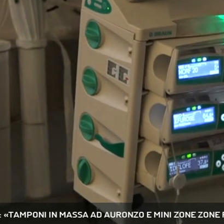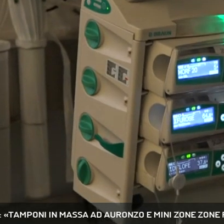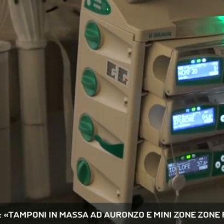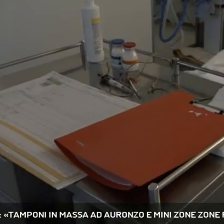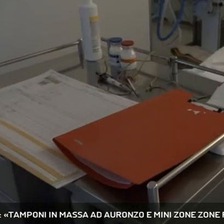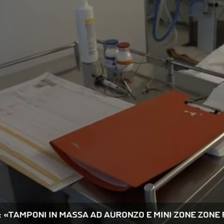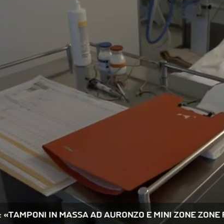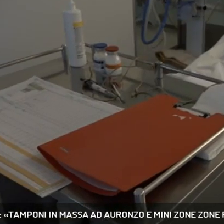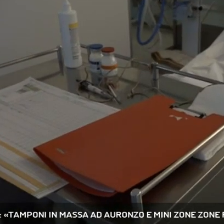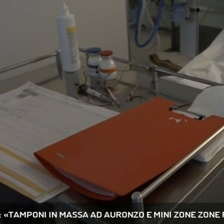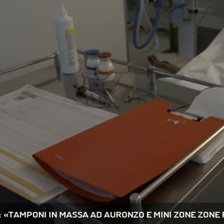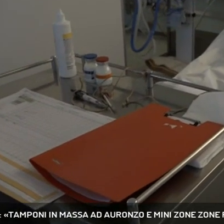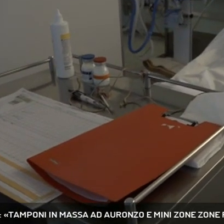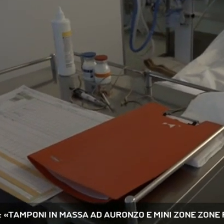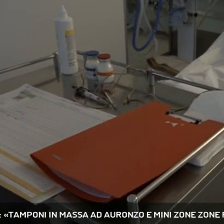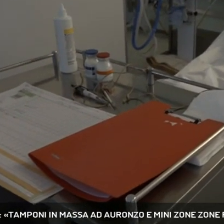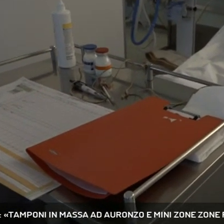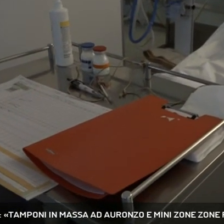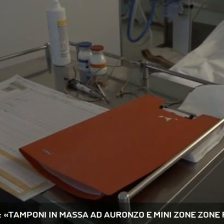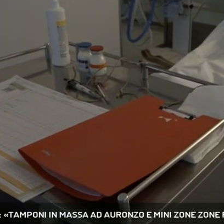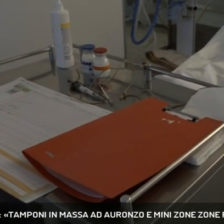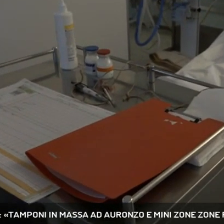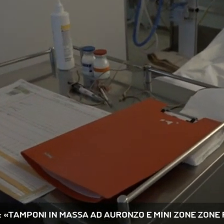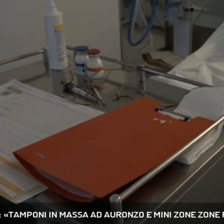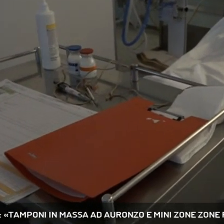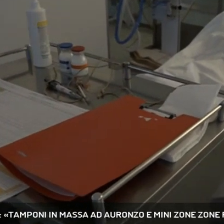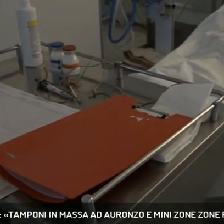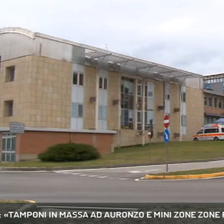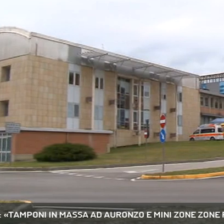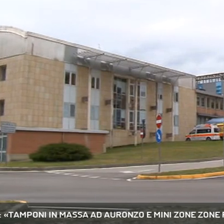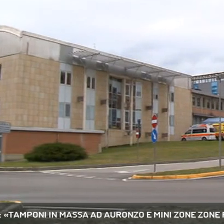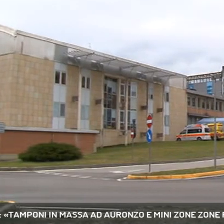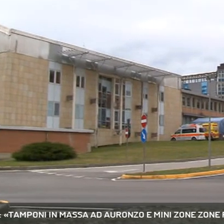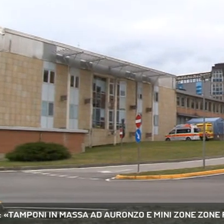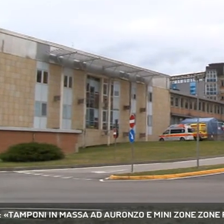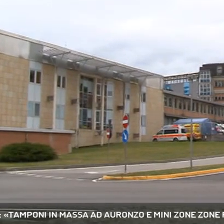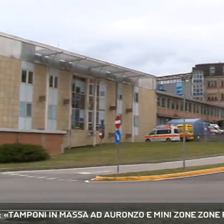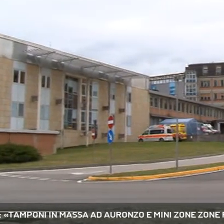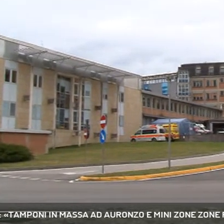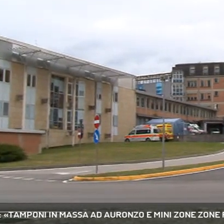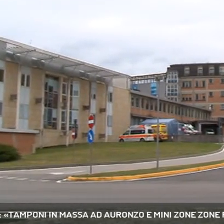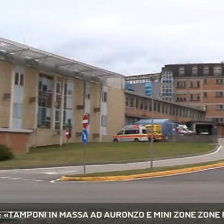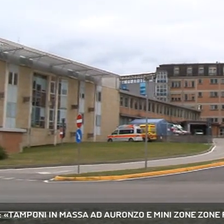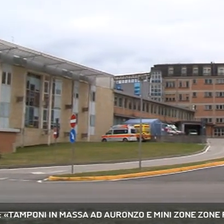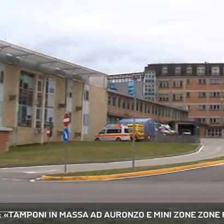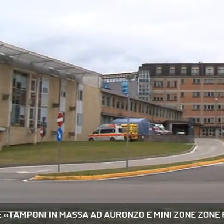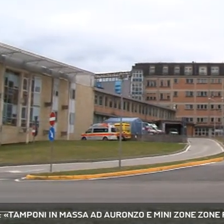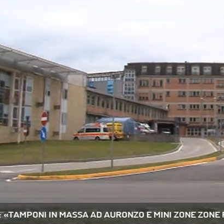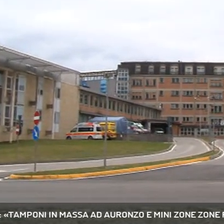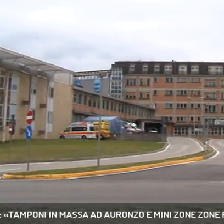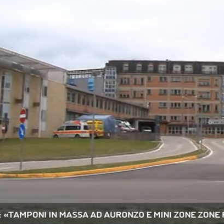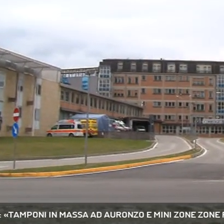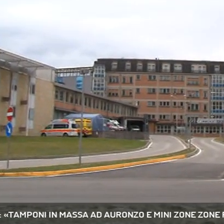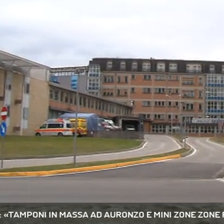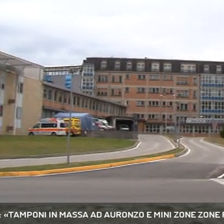comuni potrebbero arrivare misure ad hoc con mini zone rosse e tamponi a tappeto, lo annuncia il presidente della regione in riferimento alla